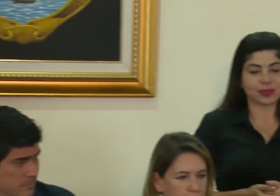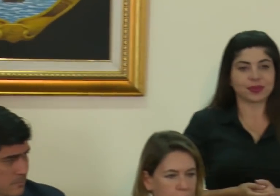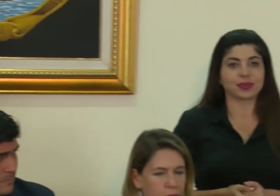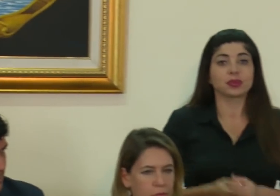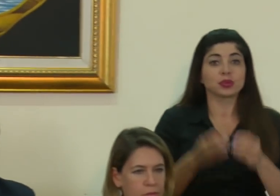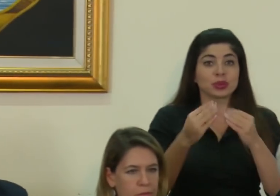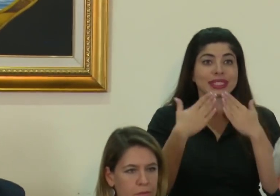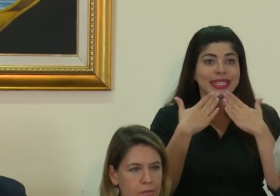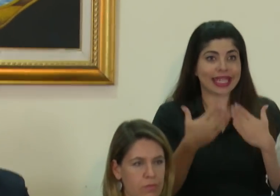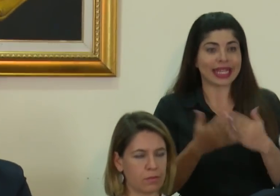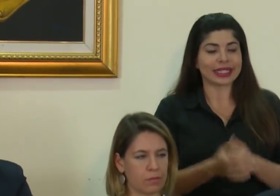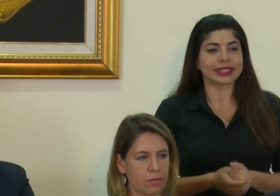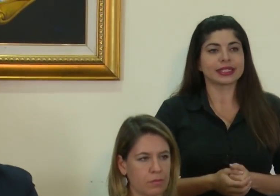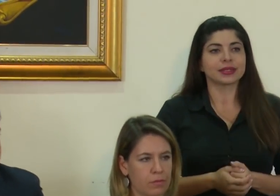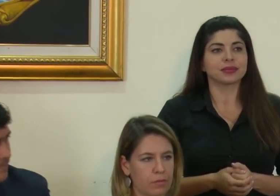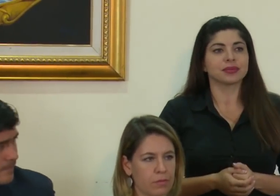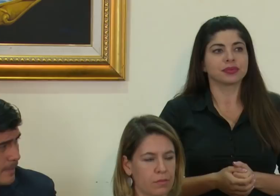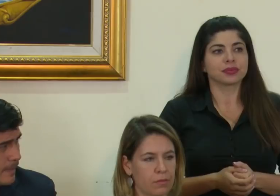Muchas gracias.